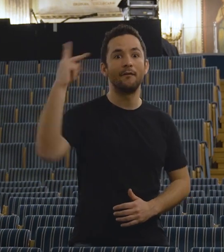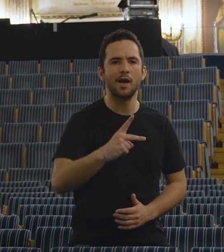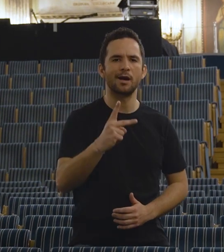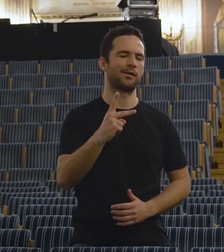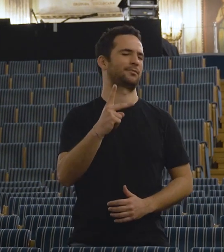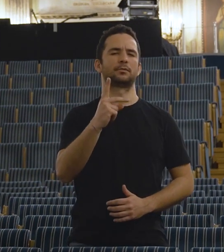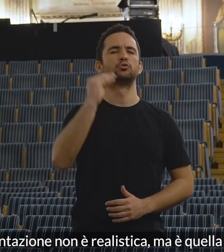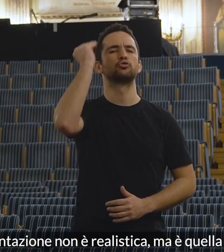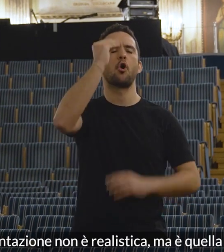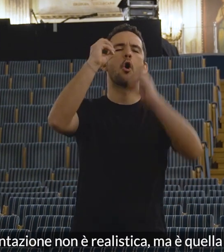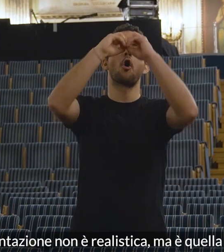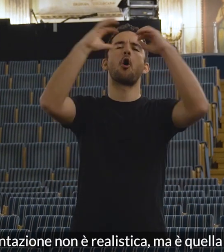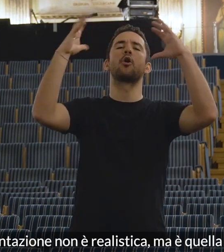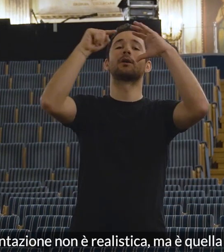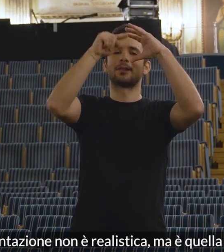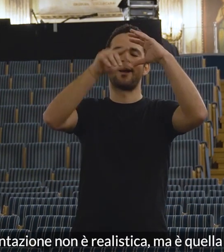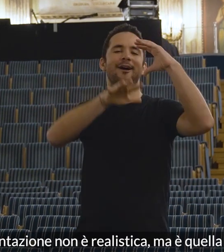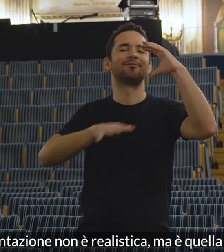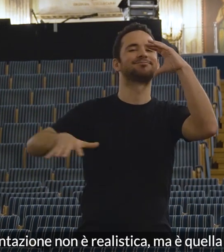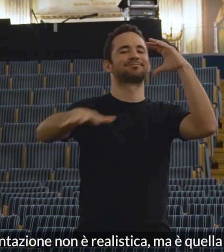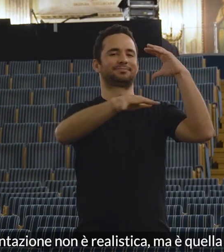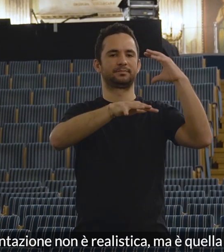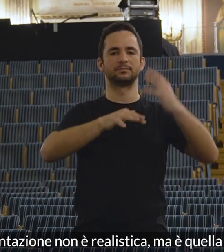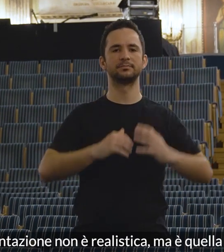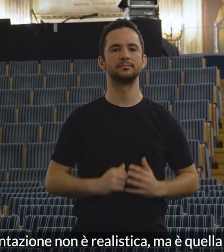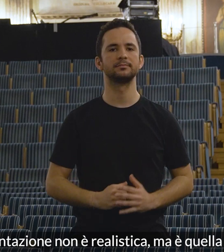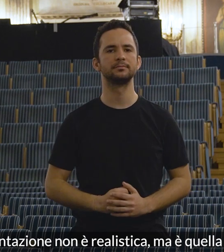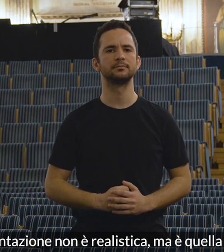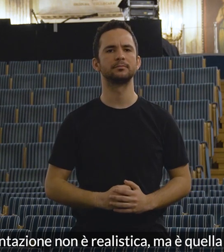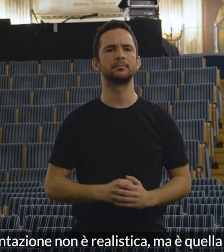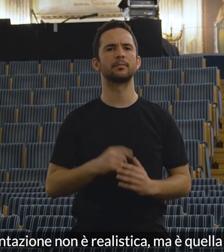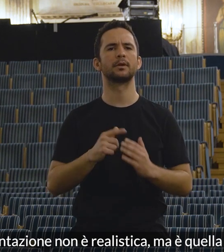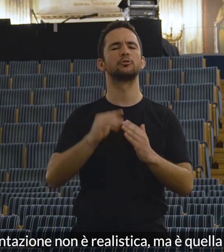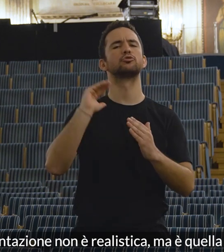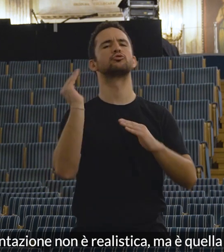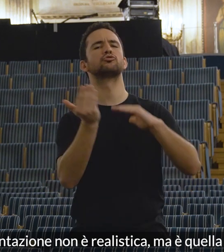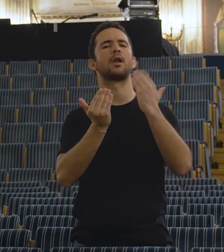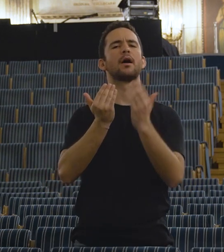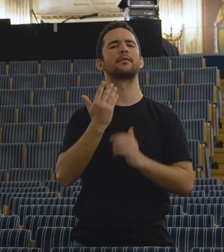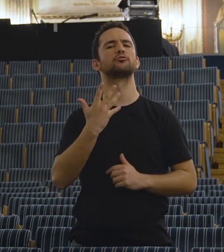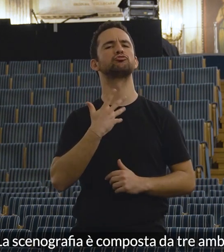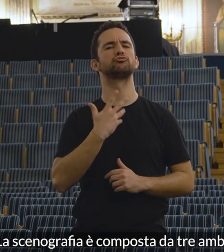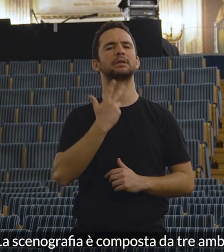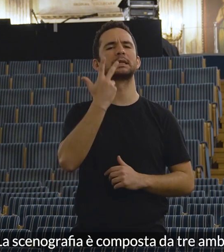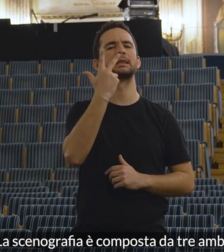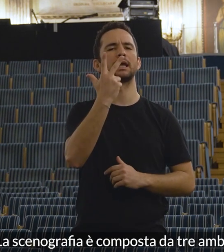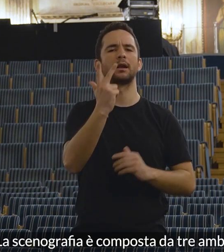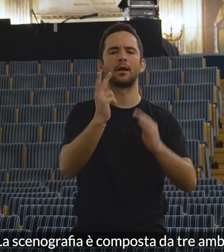L'ambientazione non è realistica, ma è quella di un sogno. La scenografia